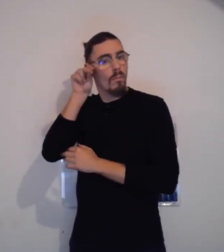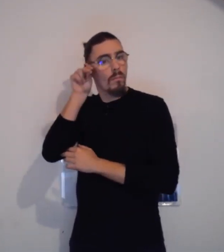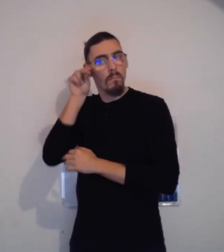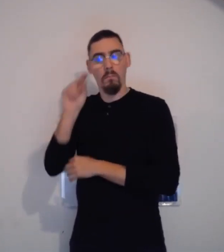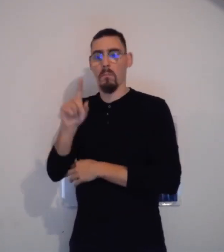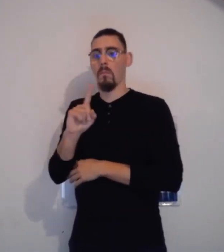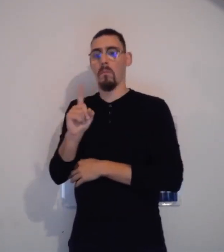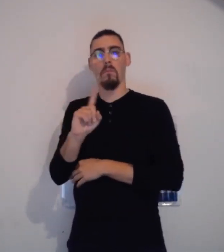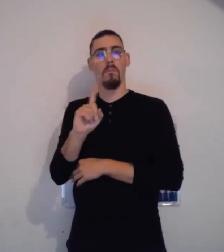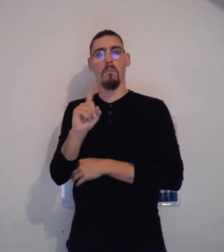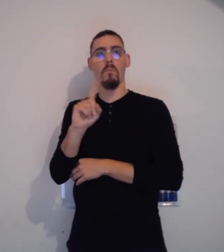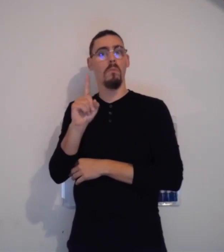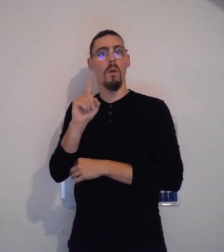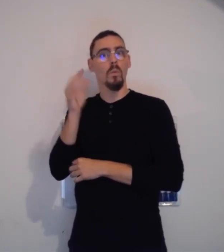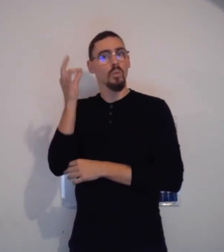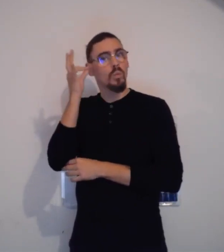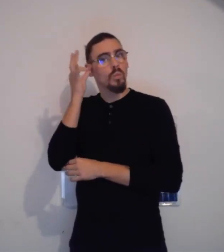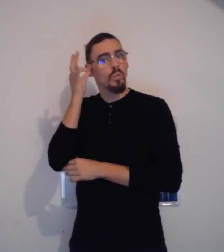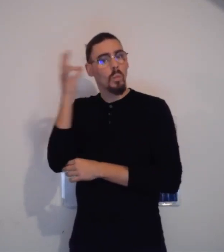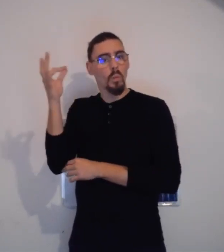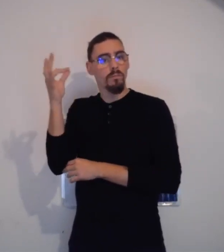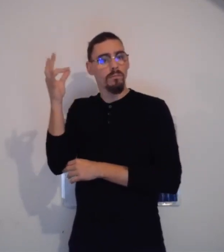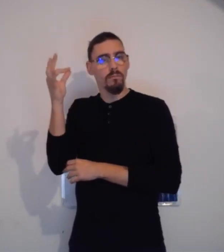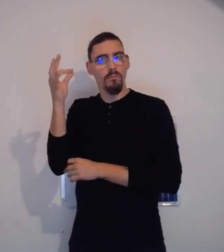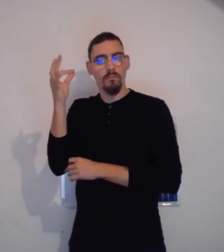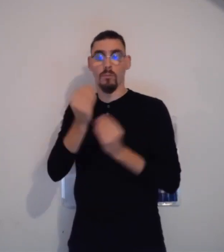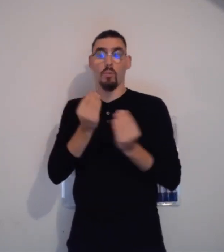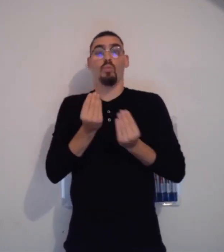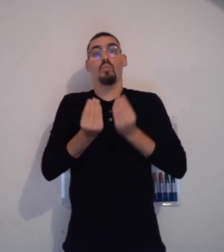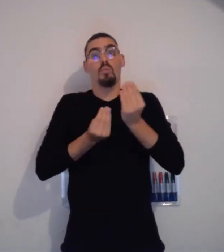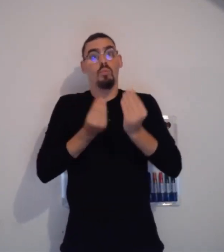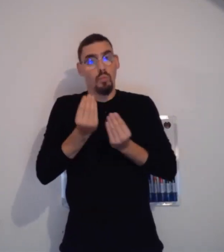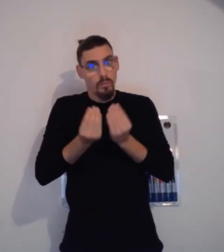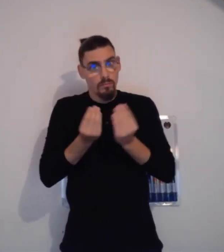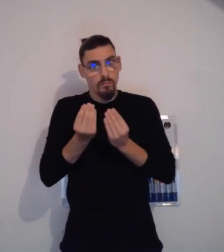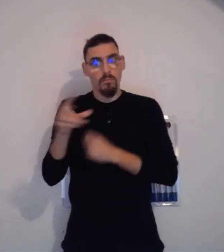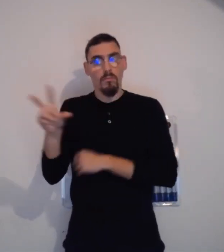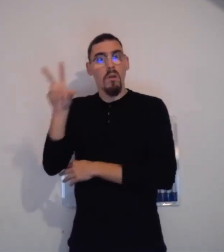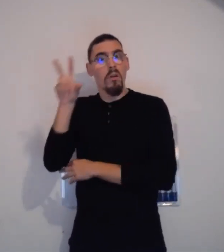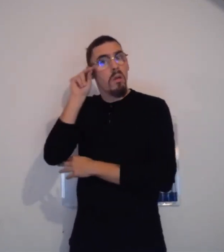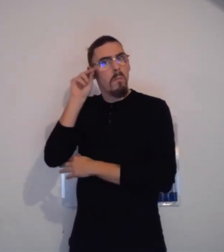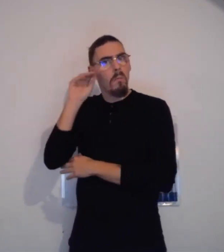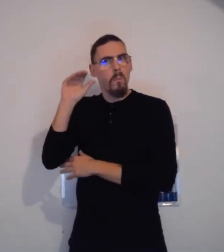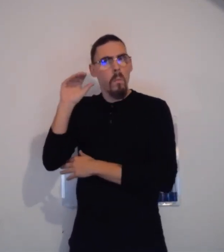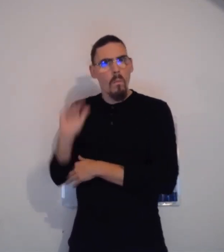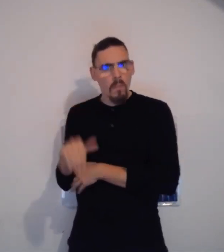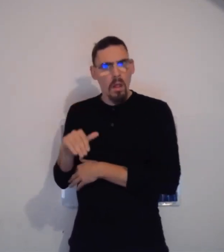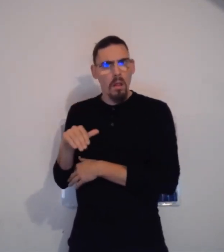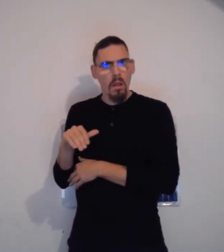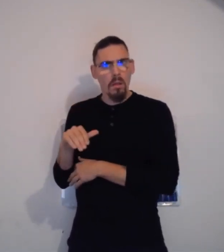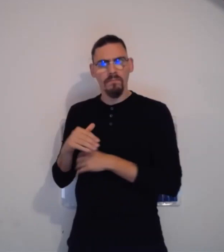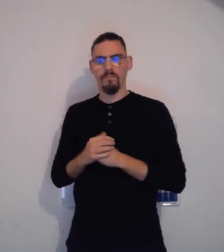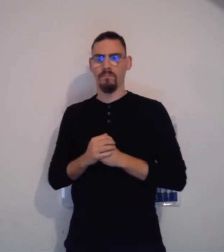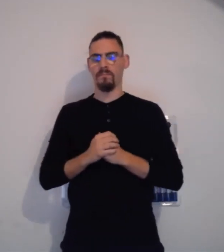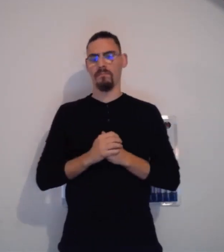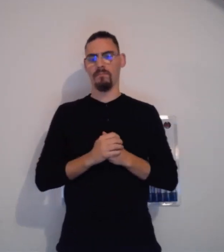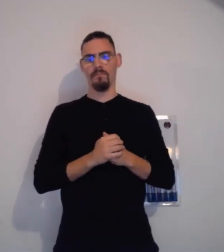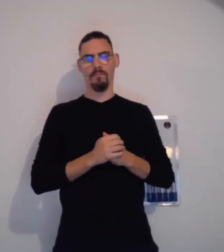Ce sont, finalement, des personnes qui n'entendent pas de son ou des personnes qui